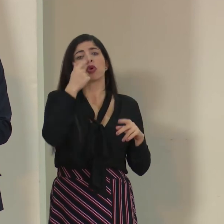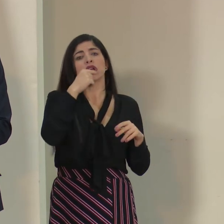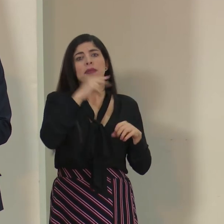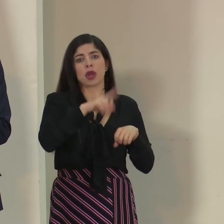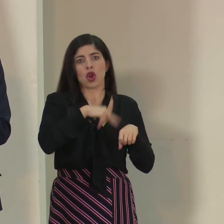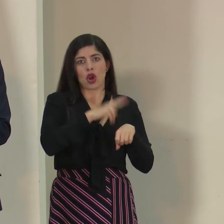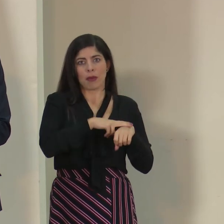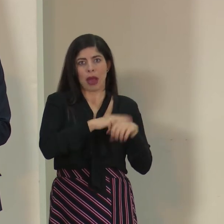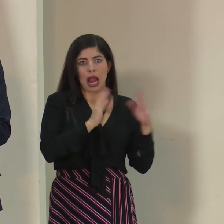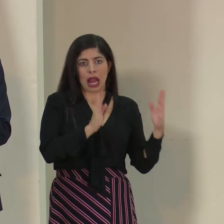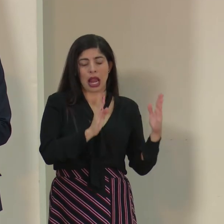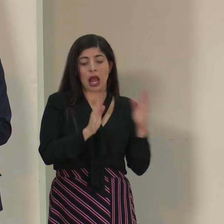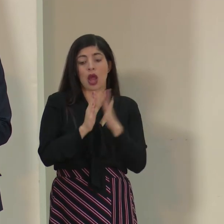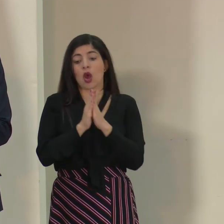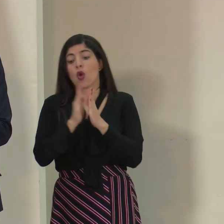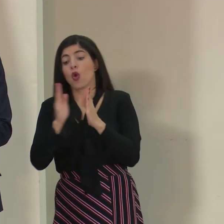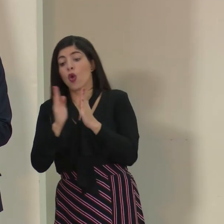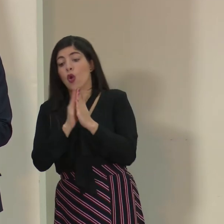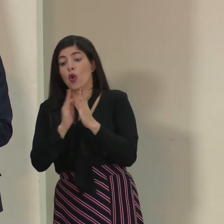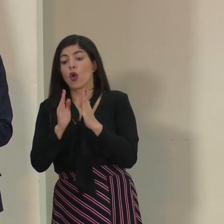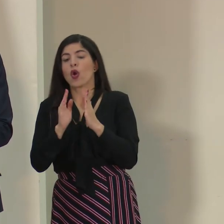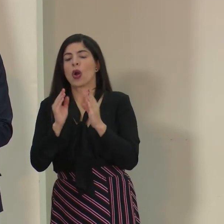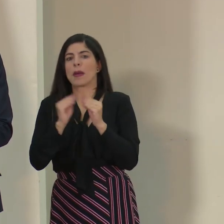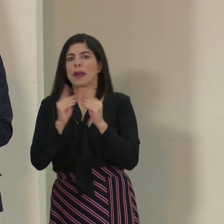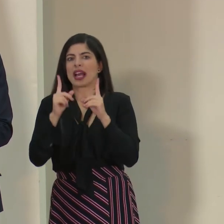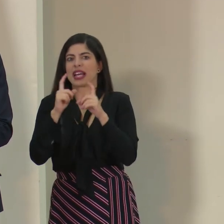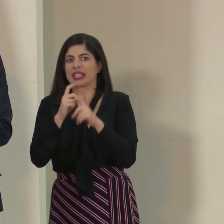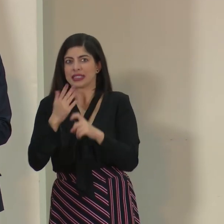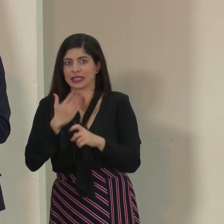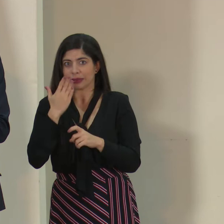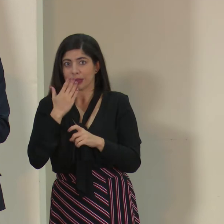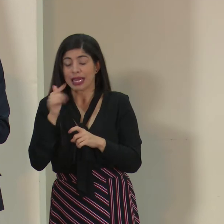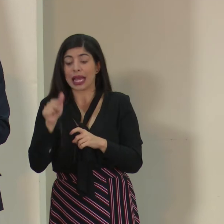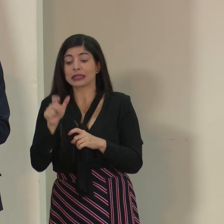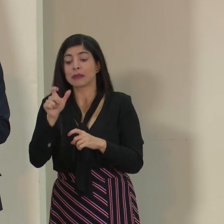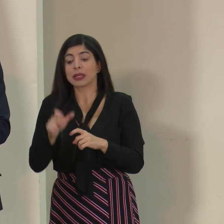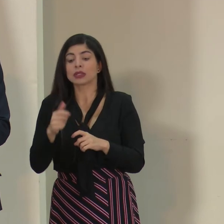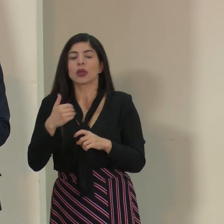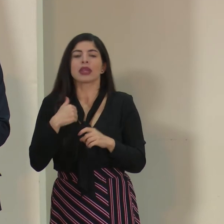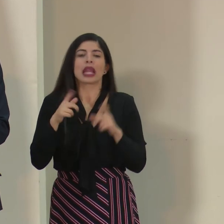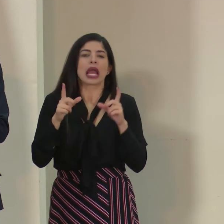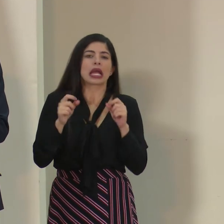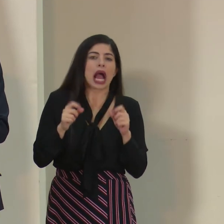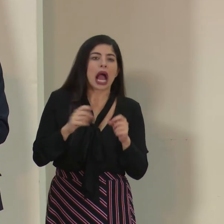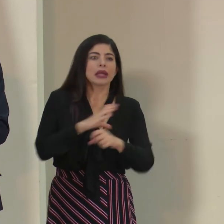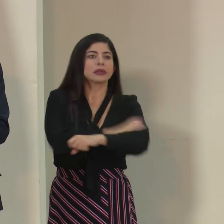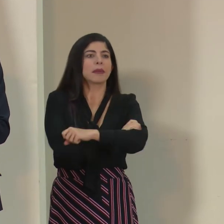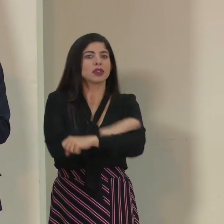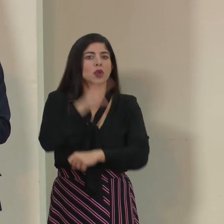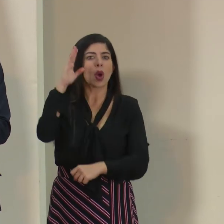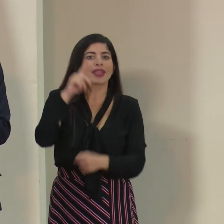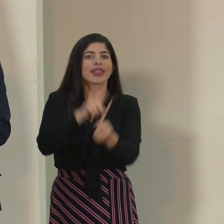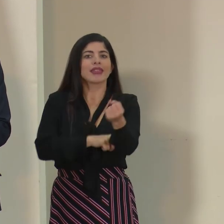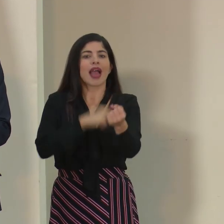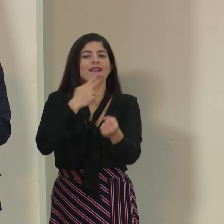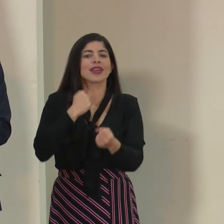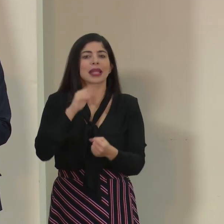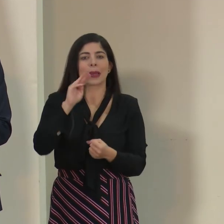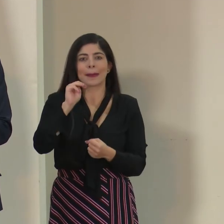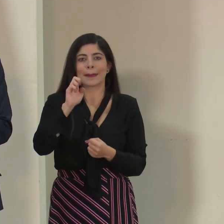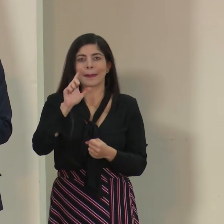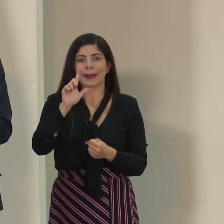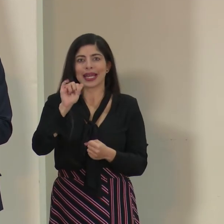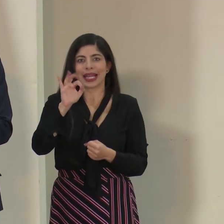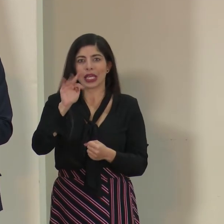pueden tener progreso a una dificultad respiratoria. Esas personas generalmente son personas con cáncer, con hipertensión, con diabetes mellitus, con algún